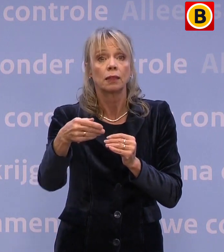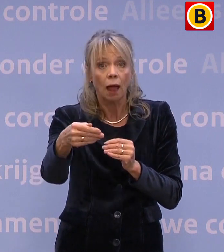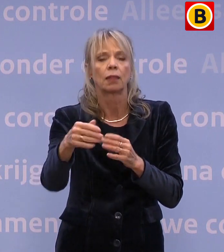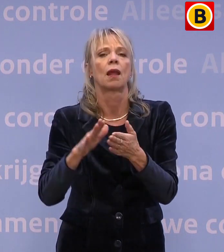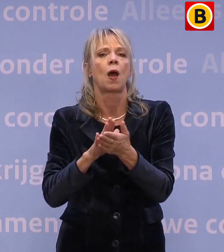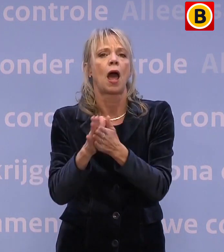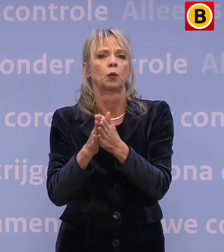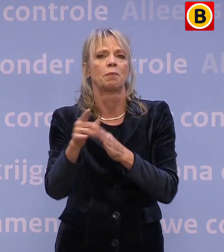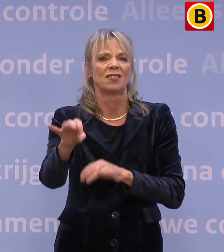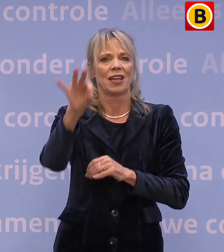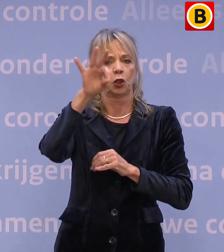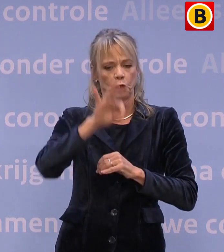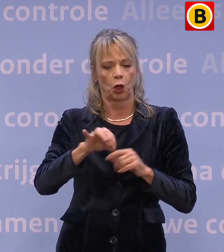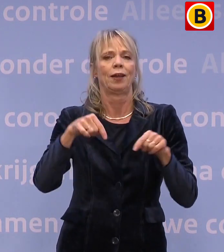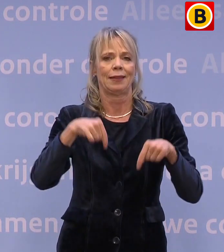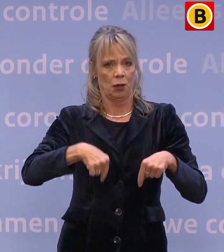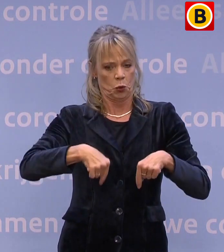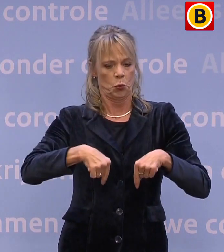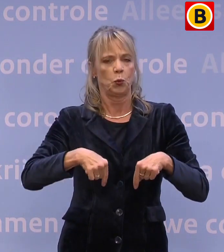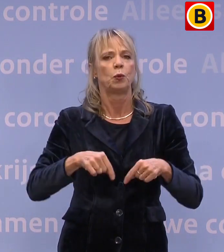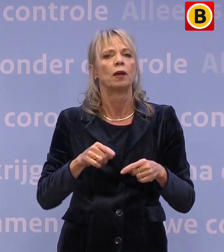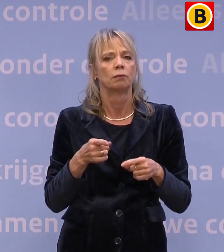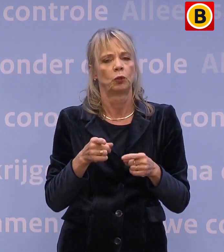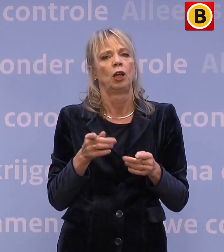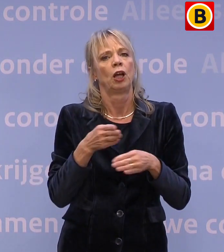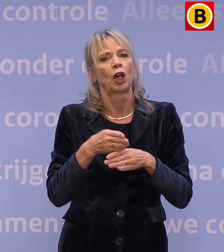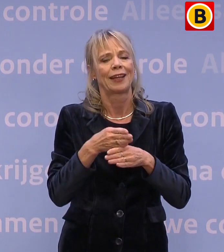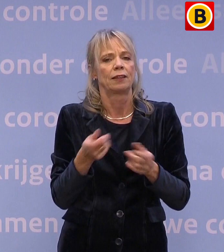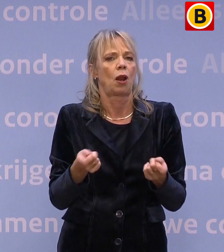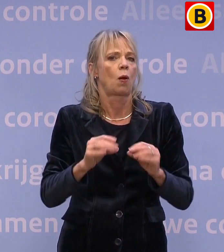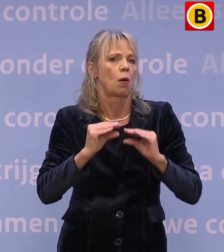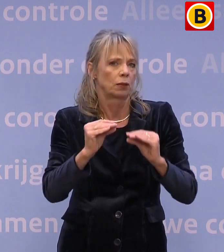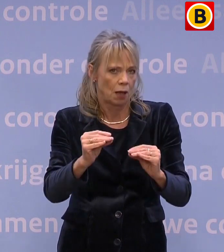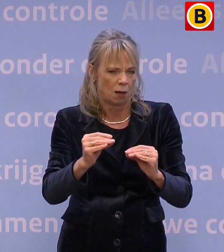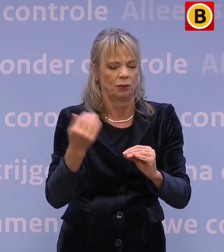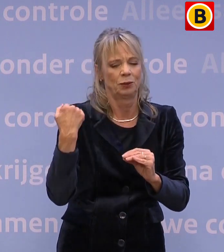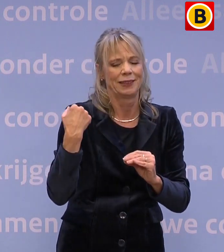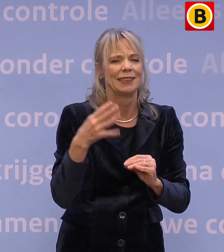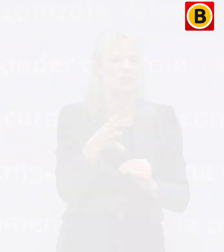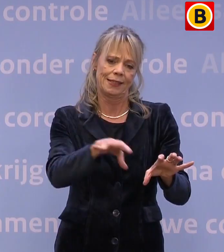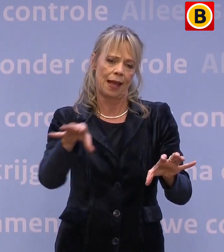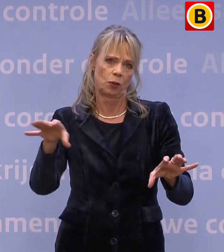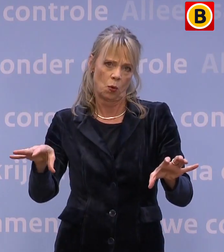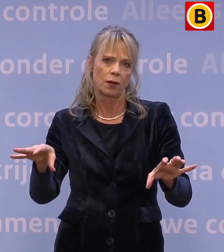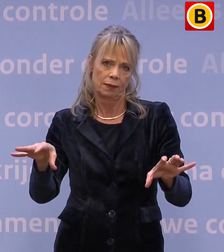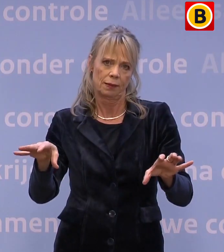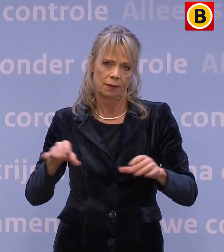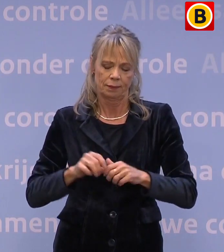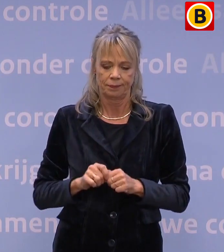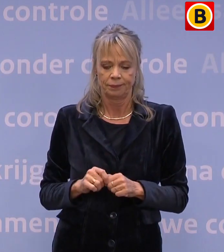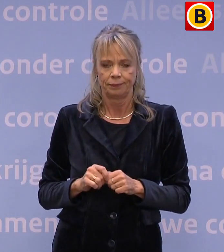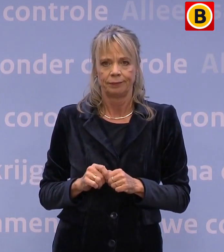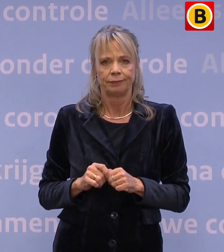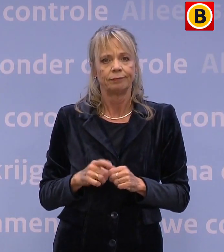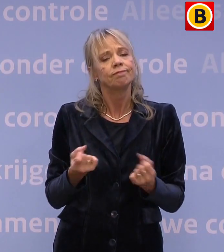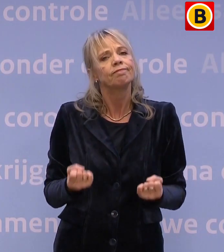terug naar de gedeeltelijke lockdown van nu, dus naar de maatregelen die sinds 14 oktober gelden. Het